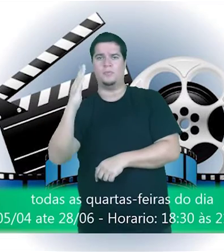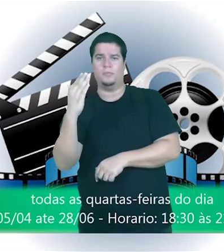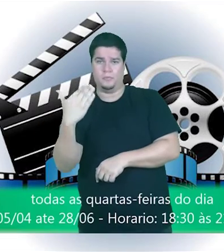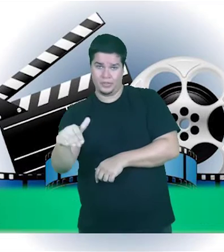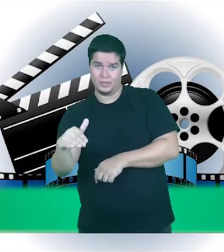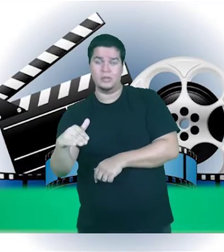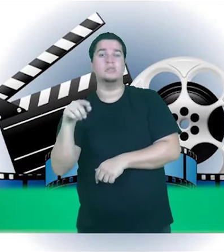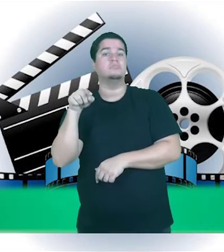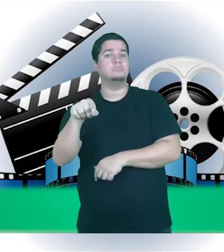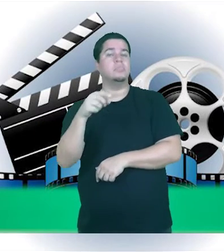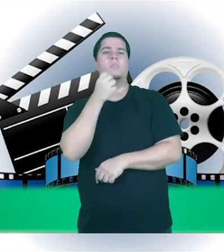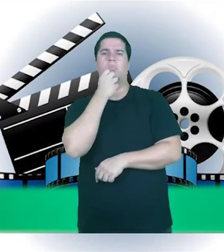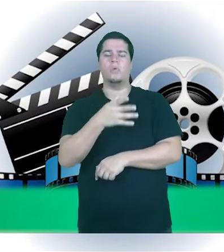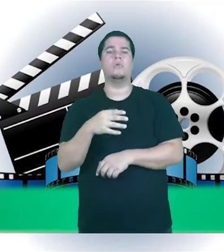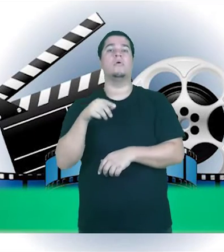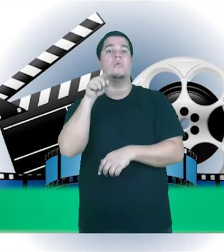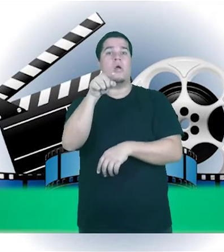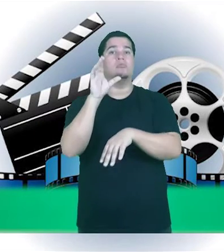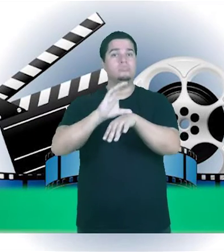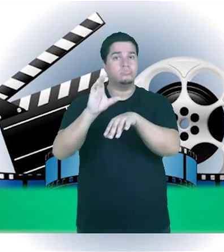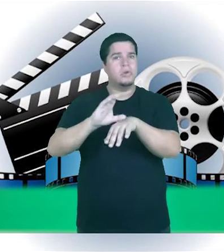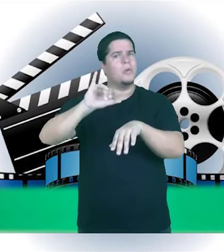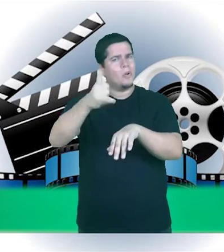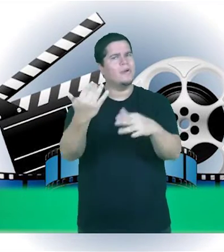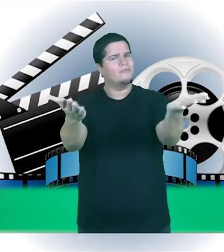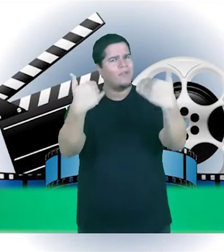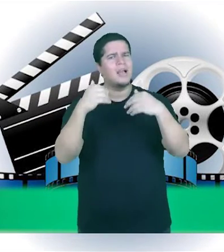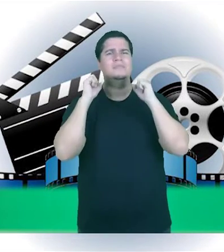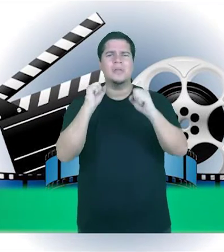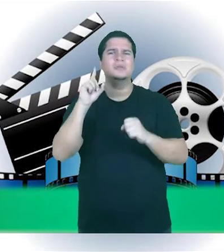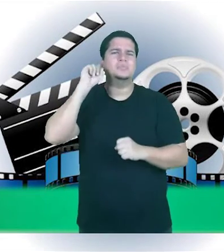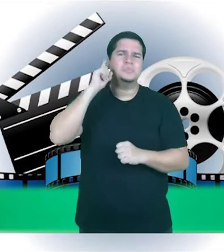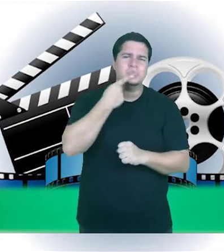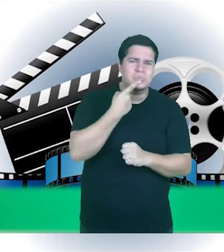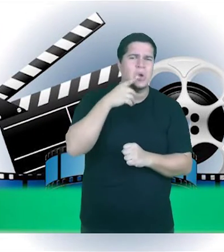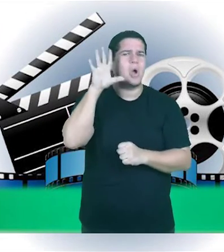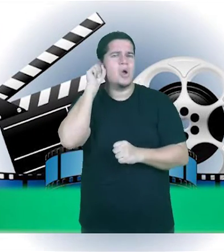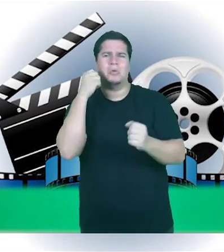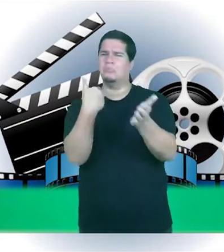Aproveite, este curso é aberto para surdos, cegos, ouvintes e todos que quiserem participar.